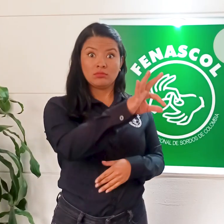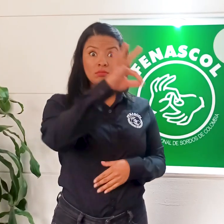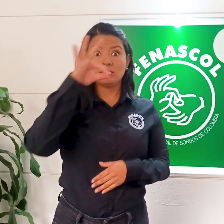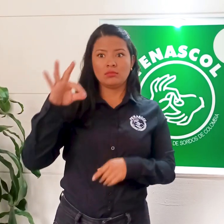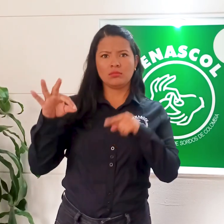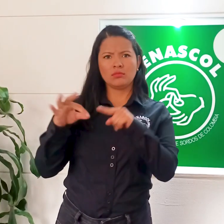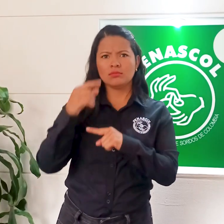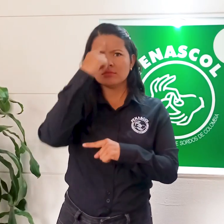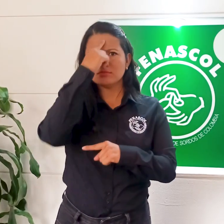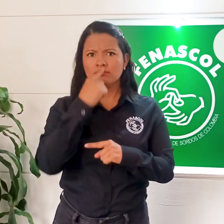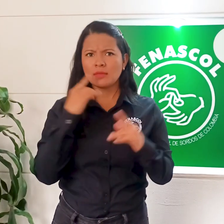Requisitos para el cargo